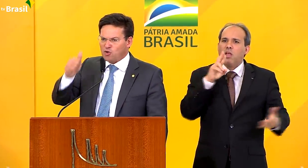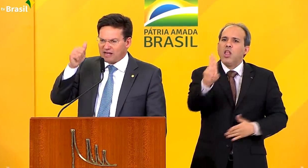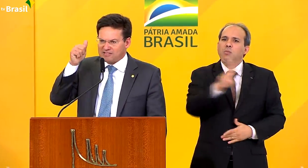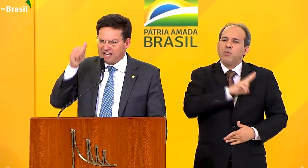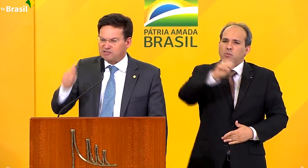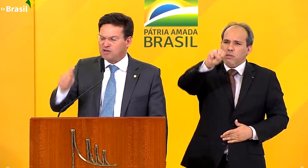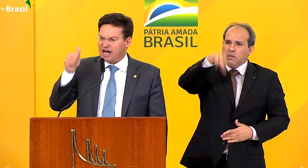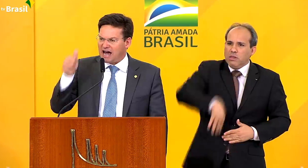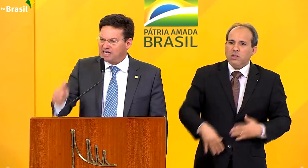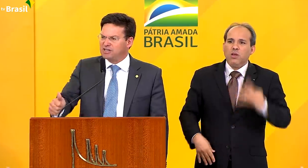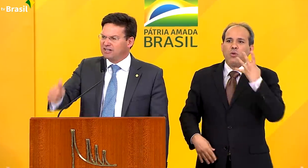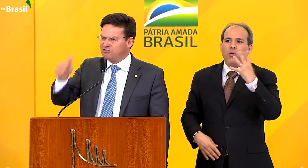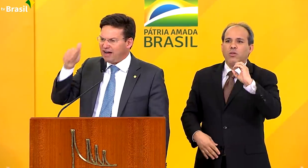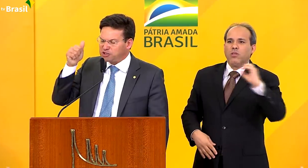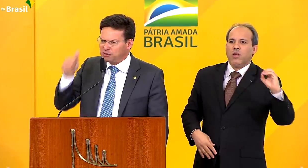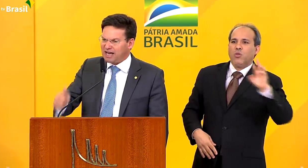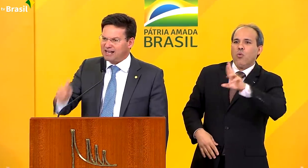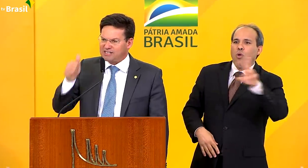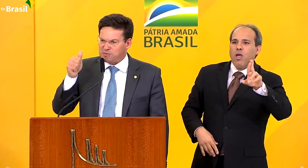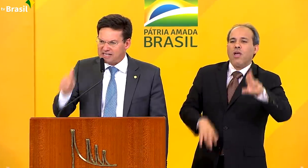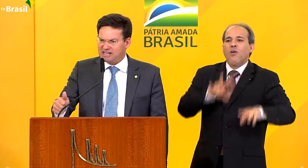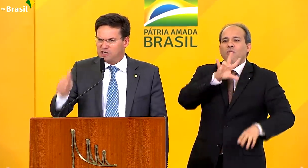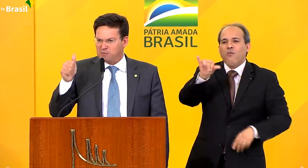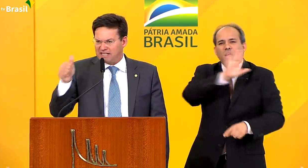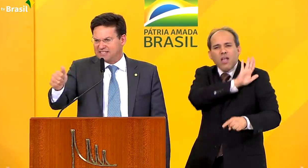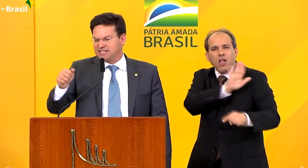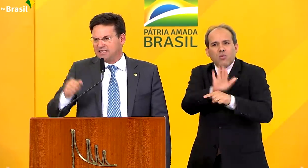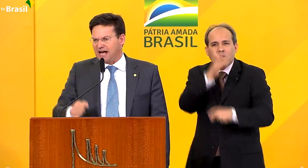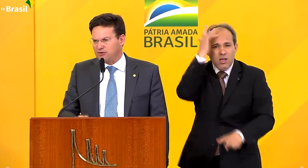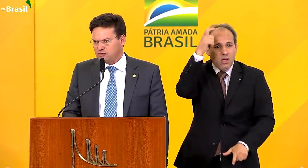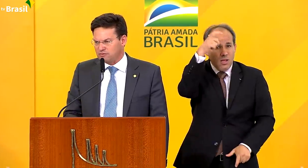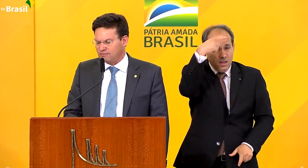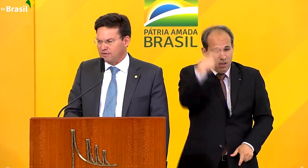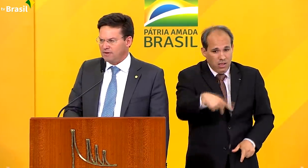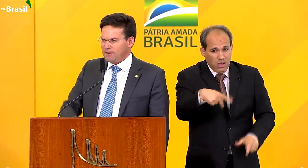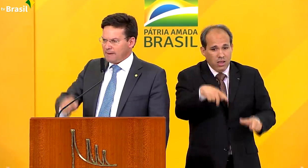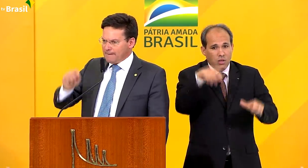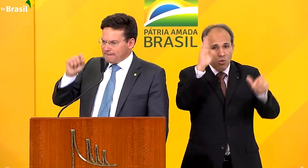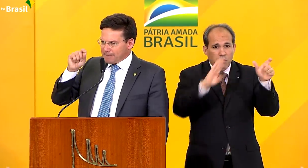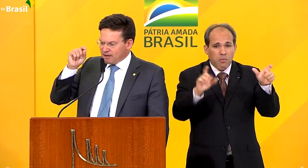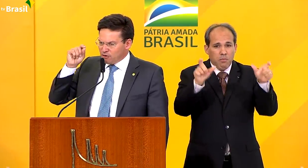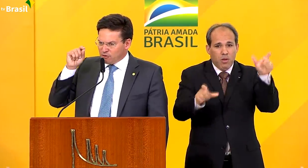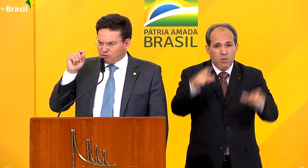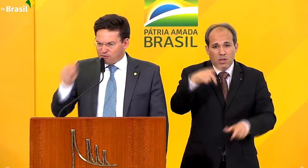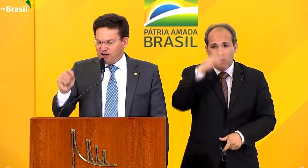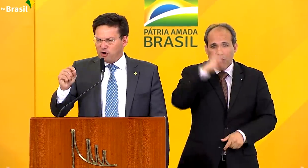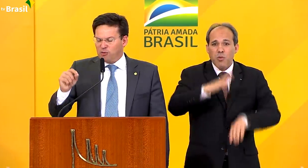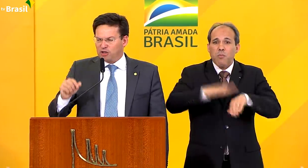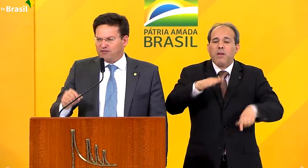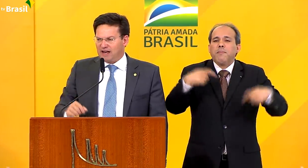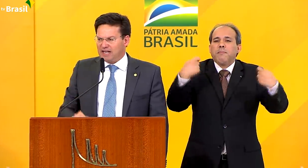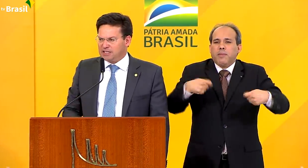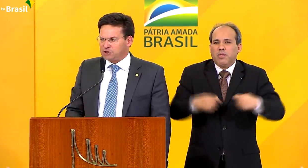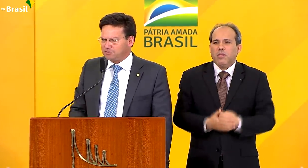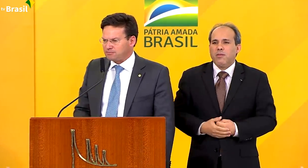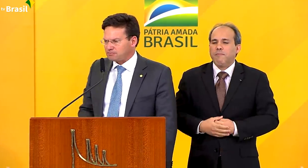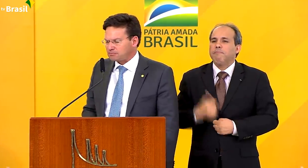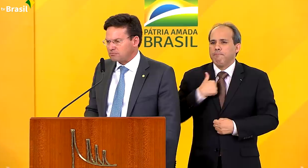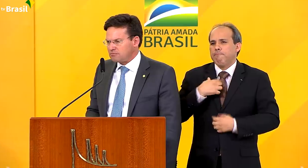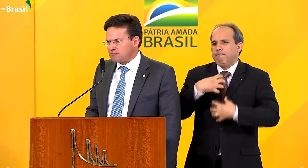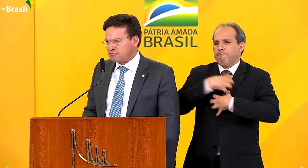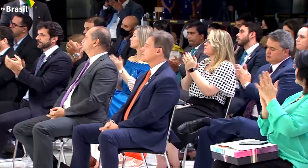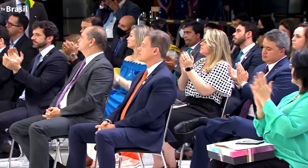aos 400 reais que vai ajudar aqueles brasileiros mais necessitados. Fico muito feliz